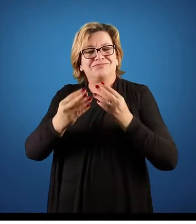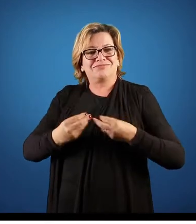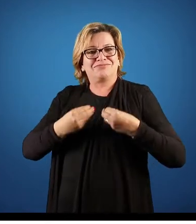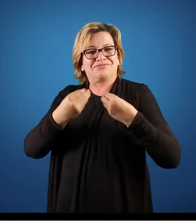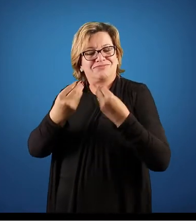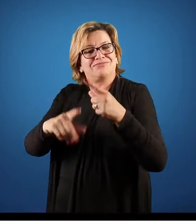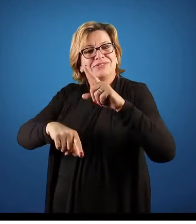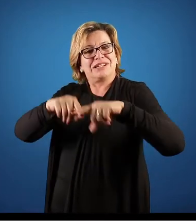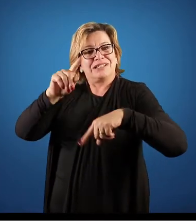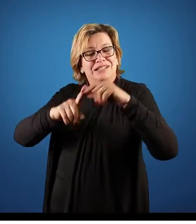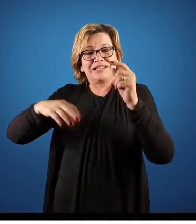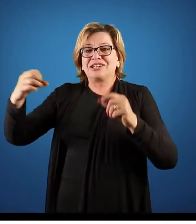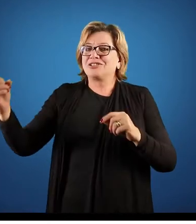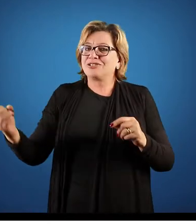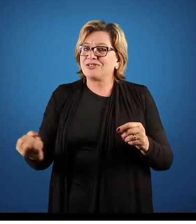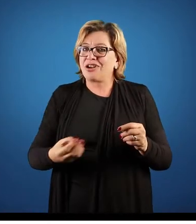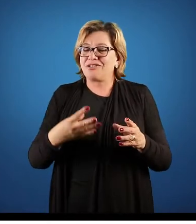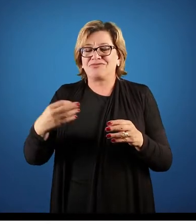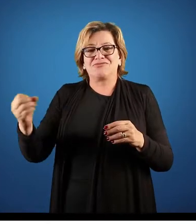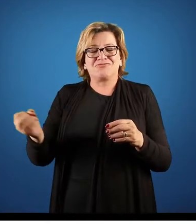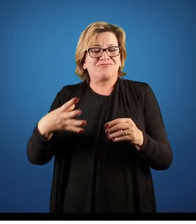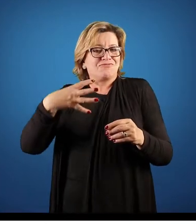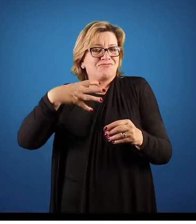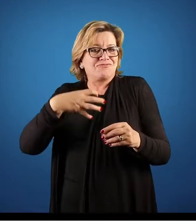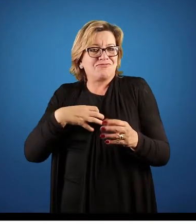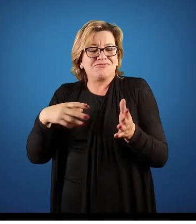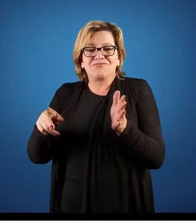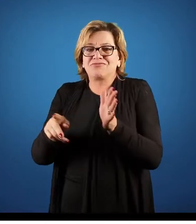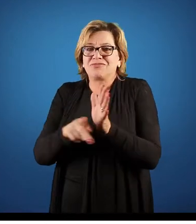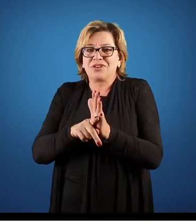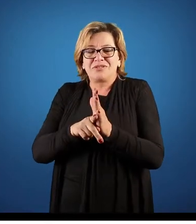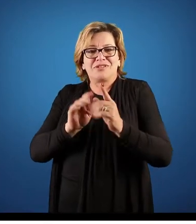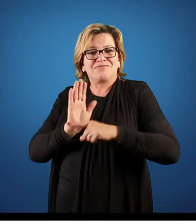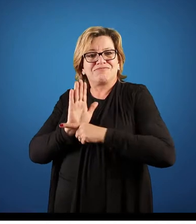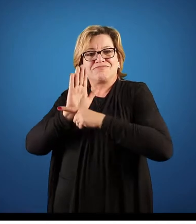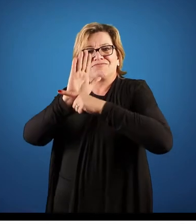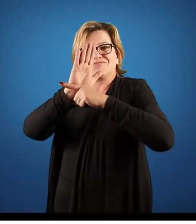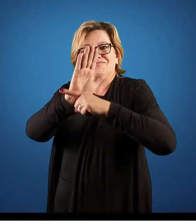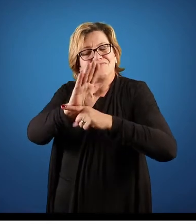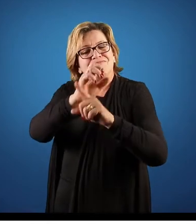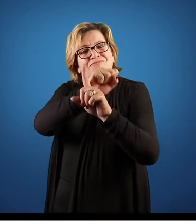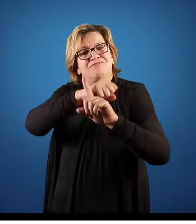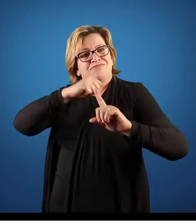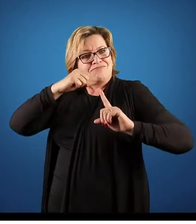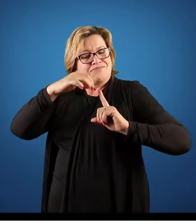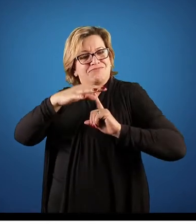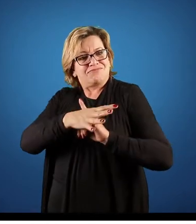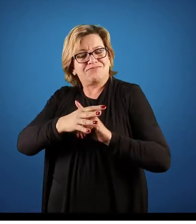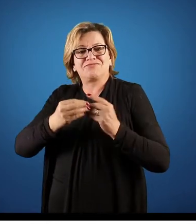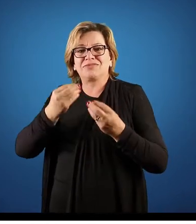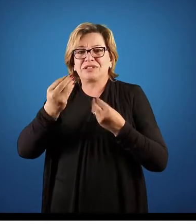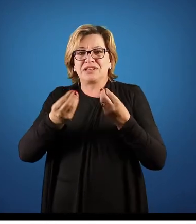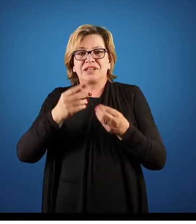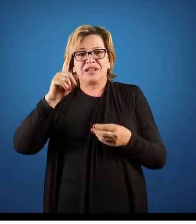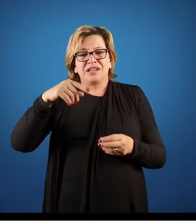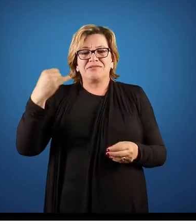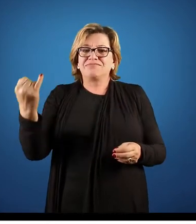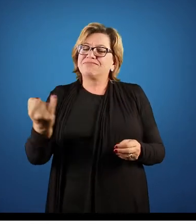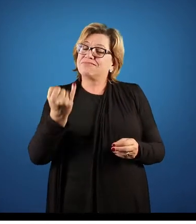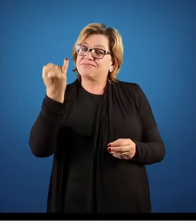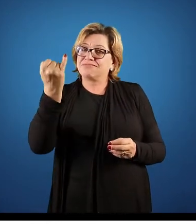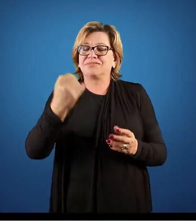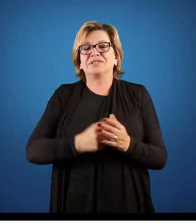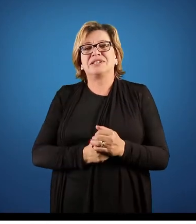novas formas de atendimento, atendendo as necessidades dos seus clientes e da sociedade como um todo. Então é bastante interessante.